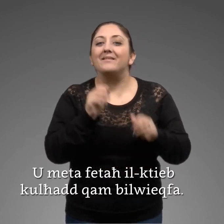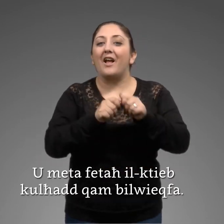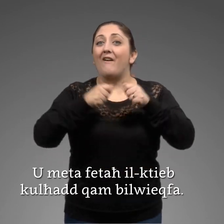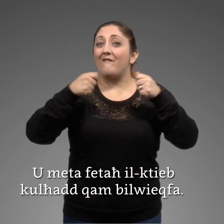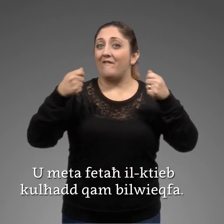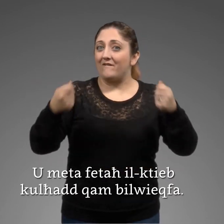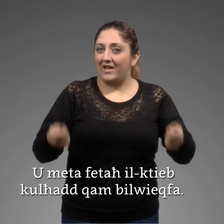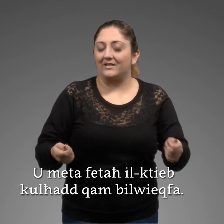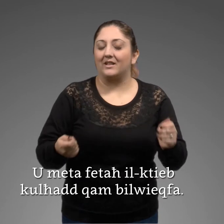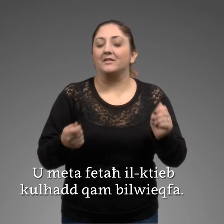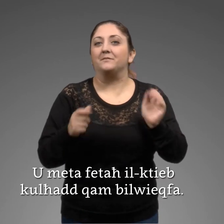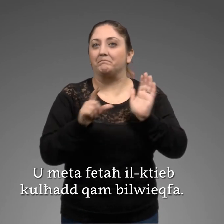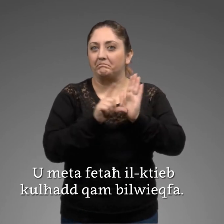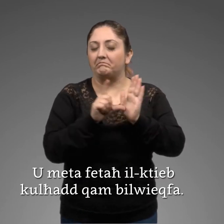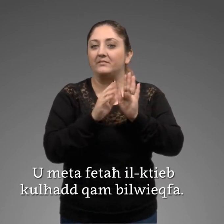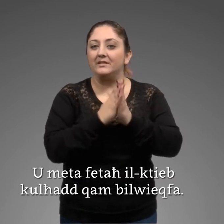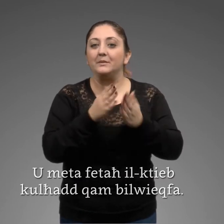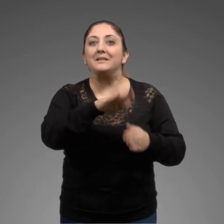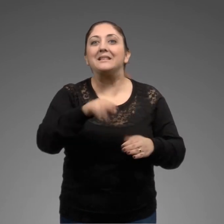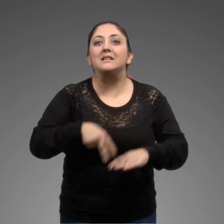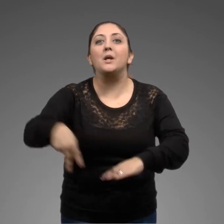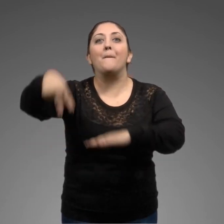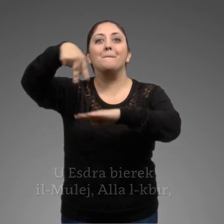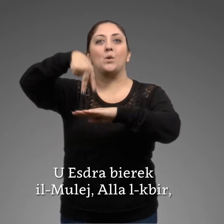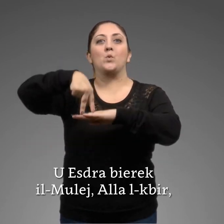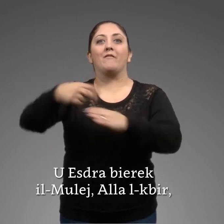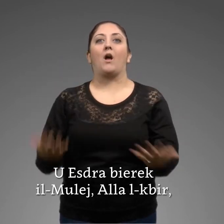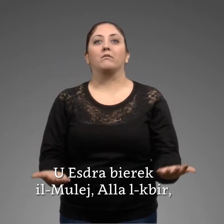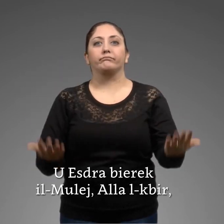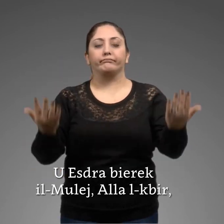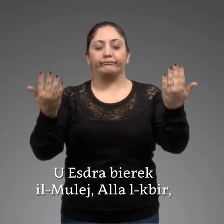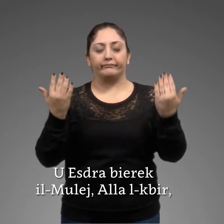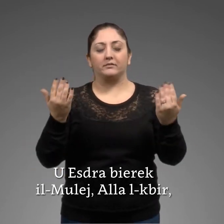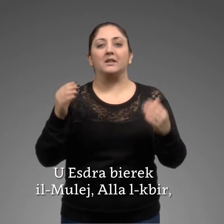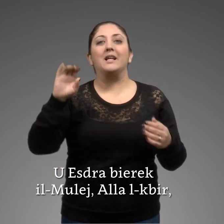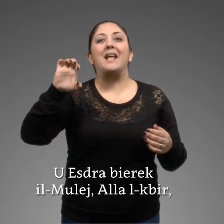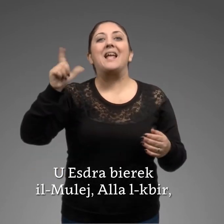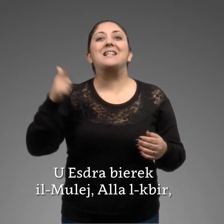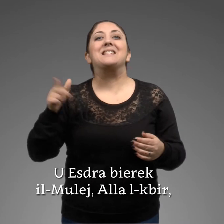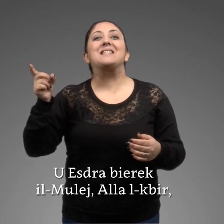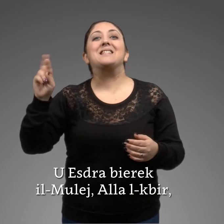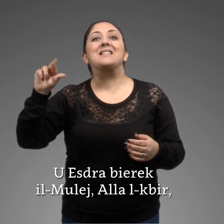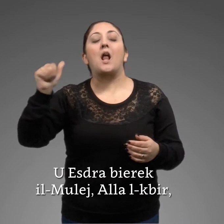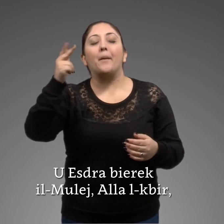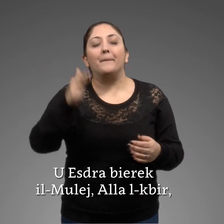-ktib kull ħat għambi l-wifqa U ezdra bjirak il-mulej għalla l-gbjir